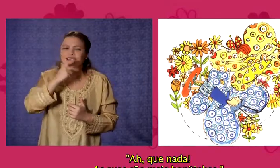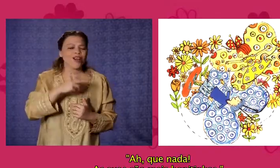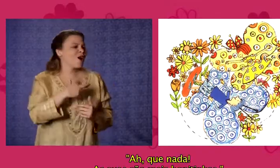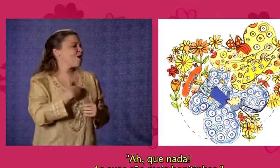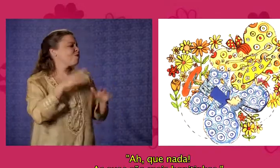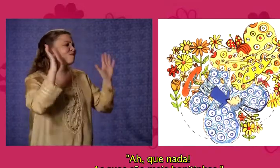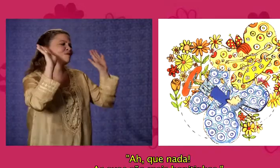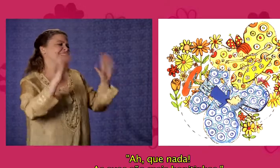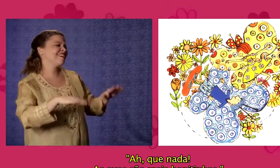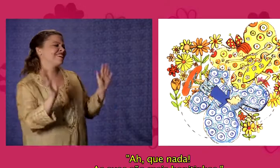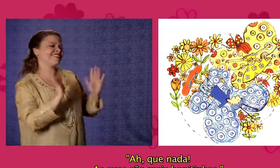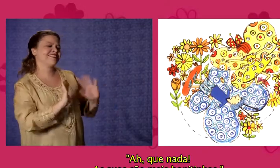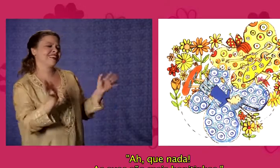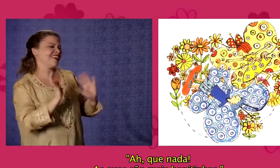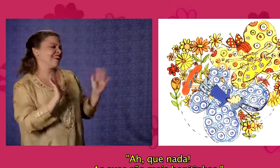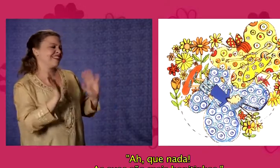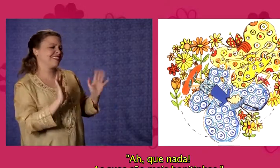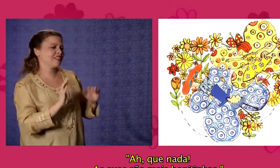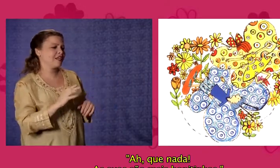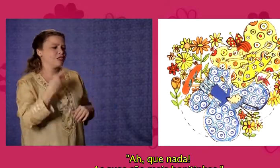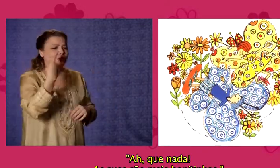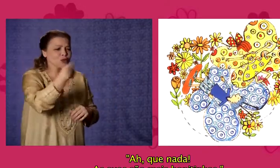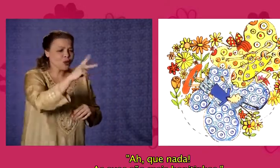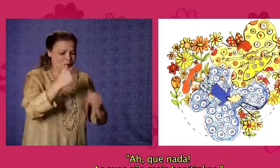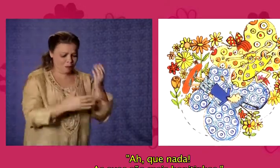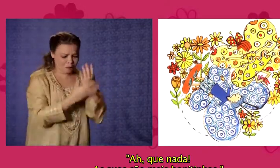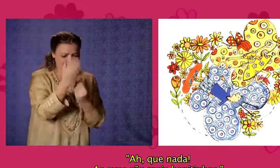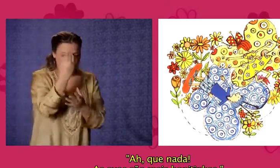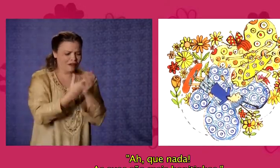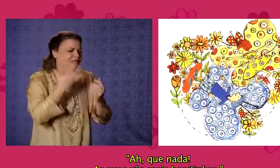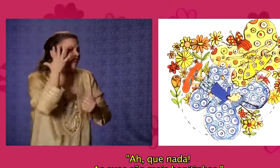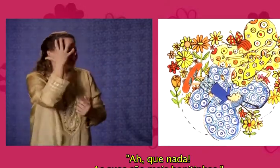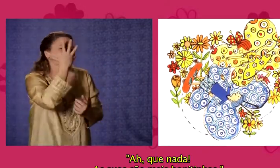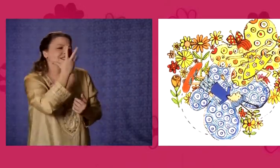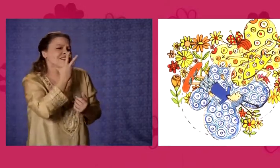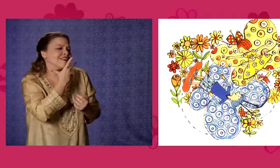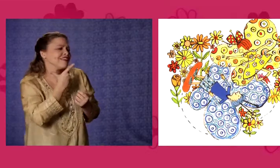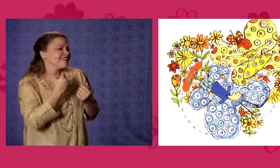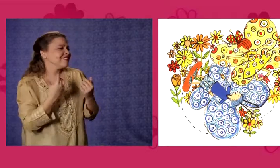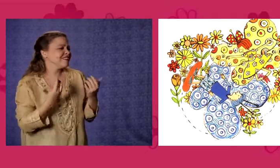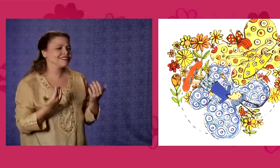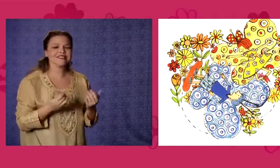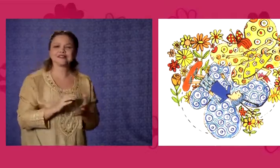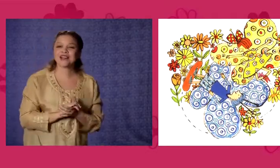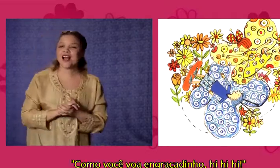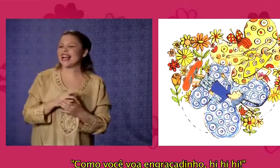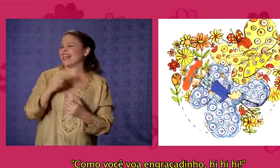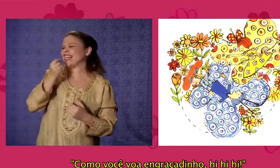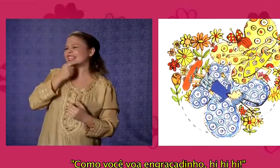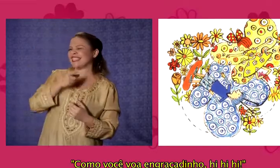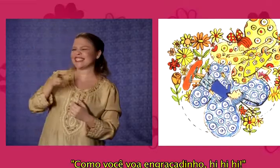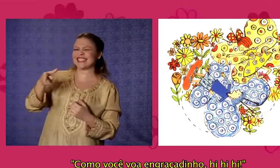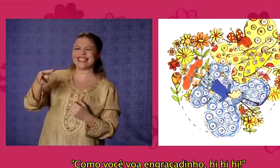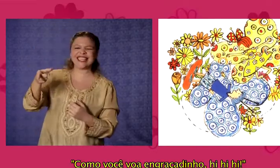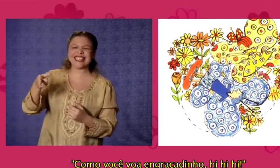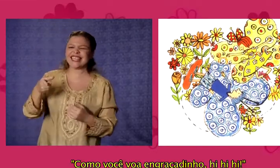Ah, que nada! As suas são mais bonitinhas. Como você, engraçadinha!